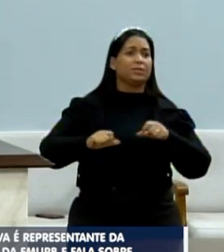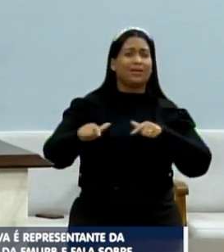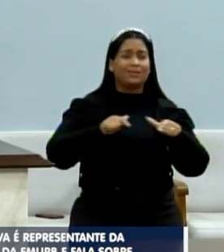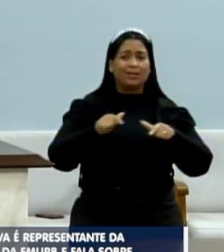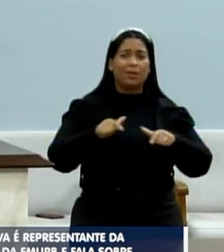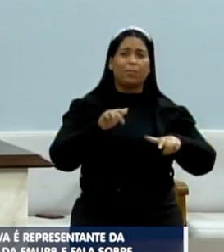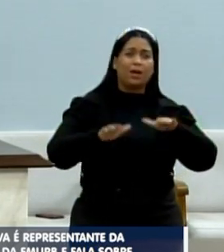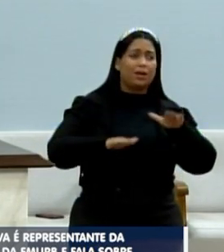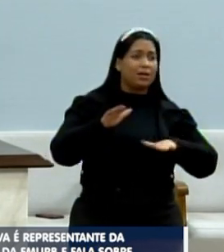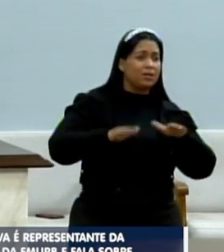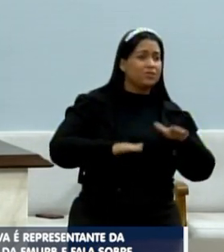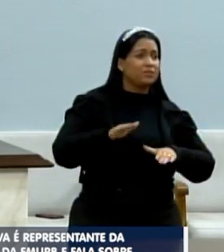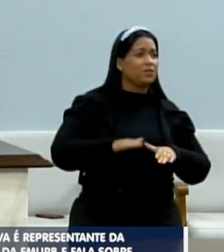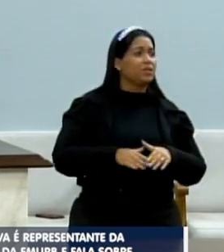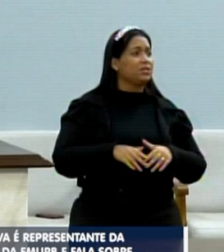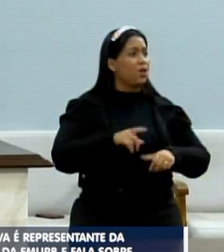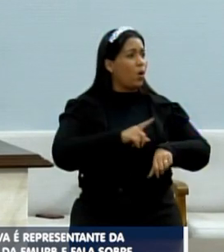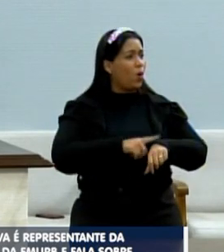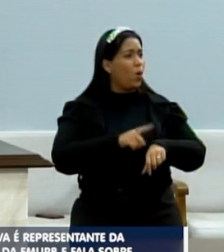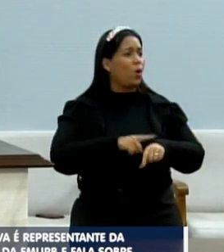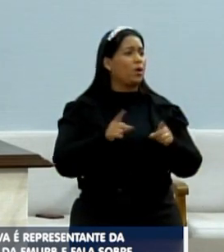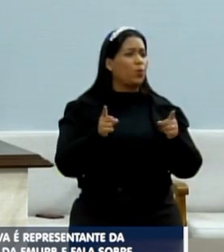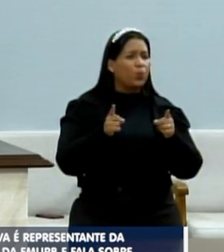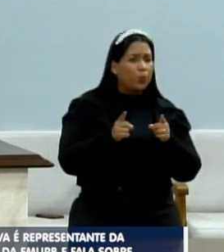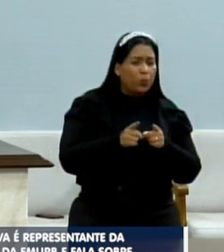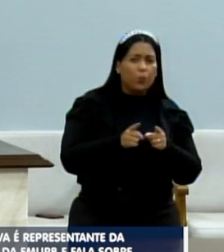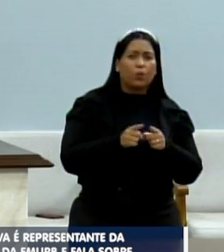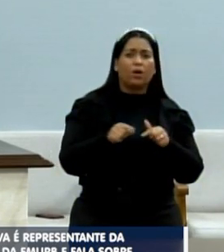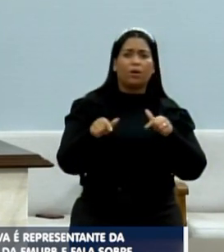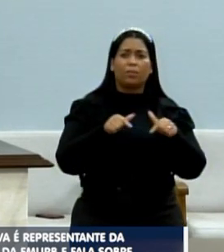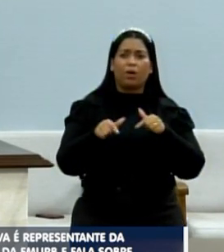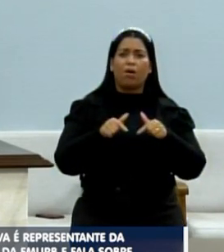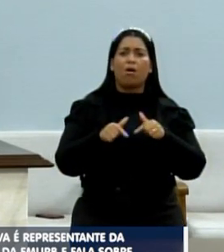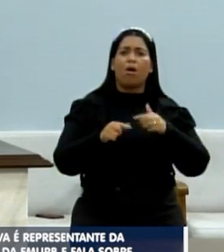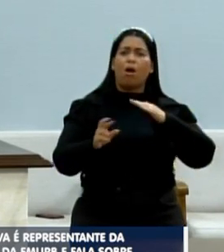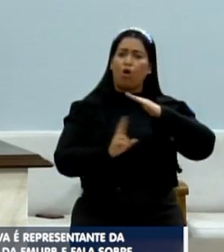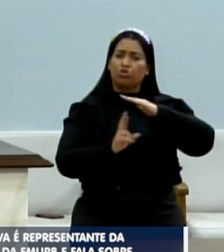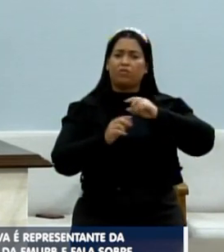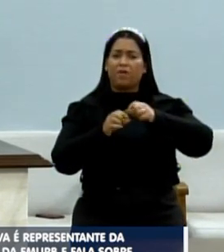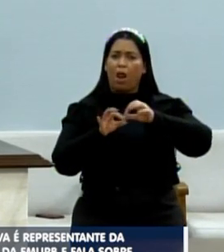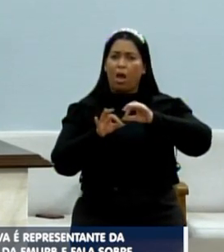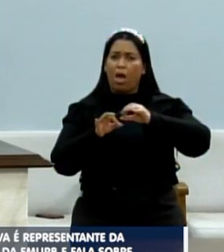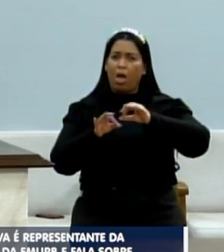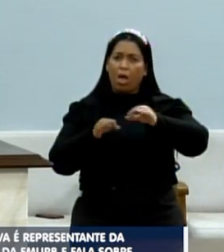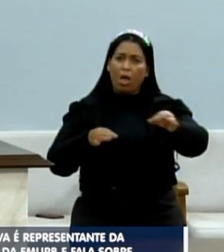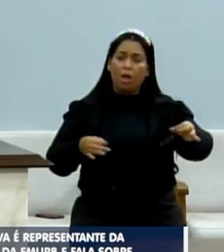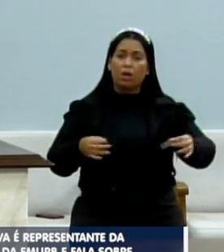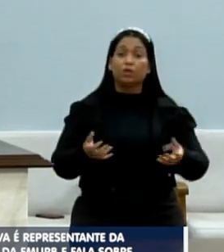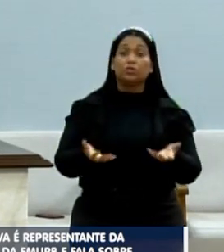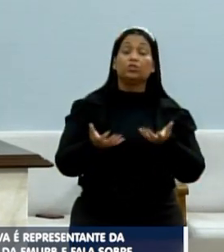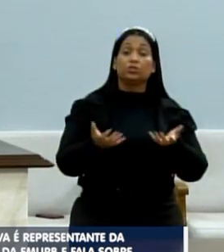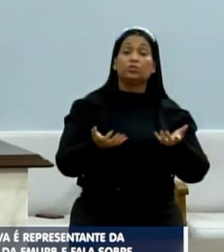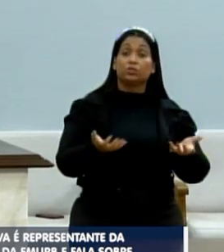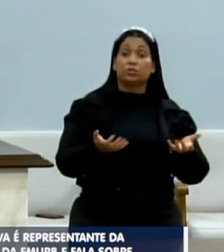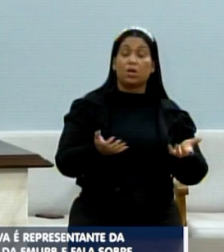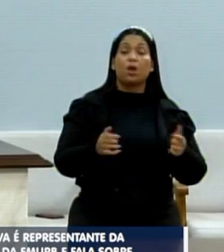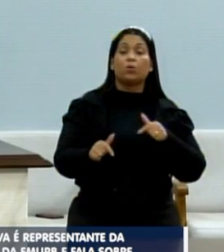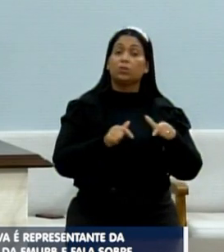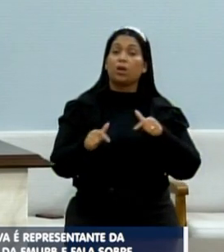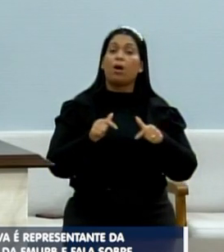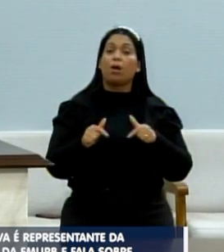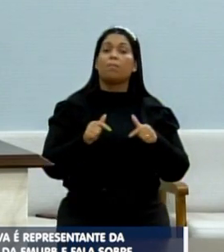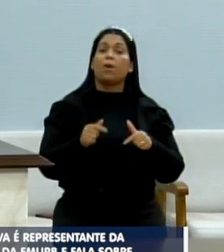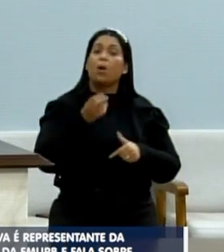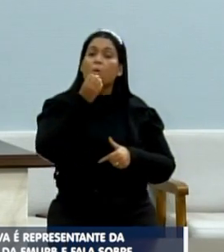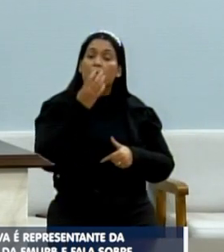às vezes em funcionário reduzido para limpar aquele imensidão do terminal. Então, a gente quer prestar um serviço de qualidade